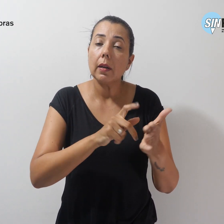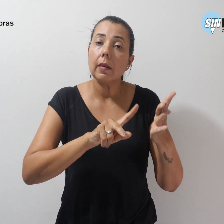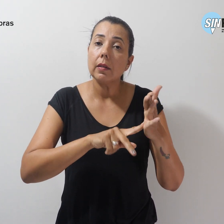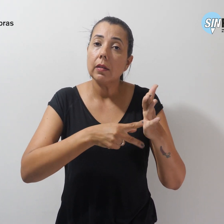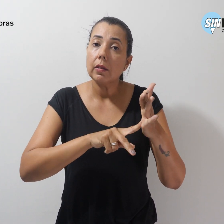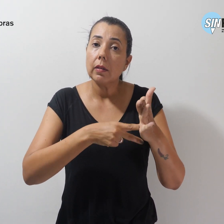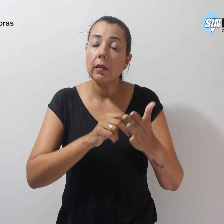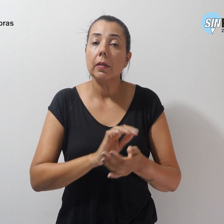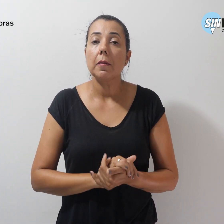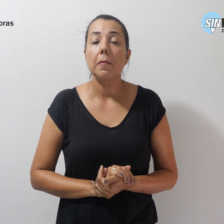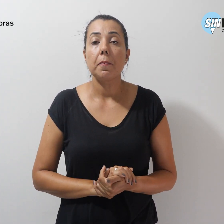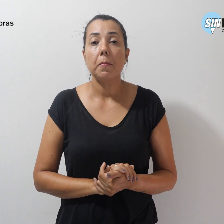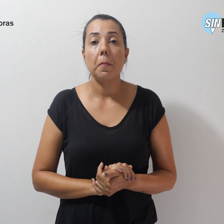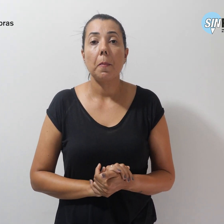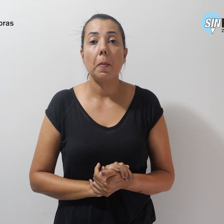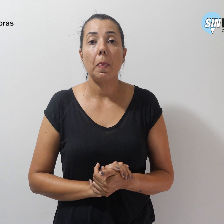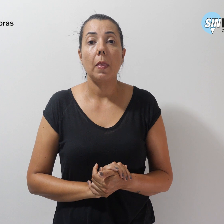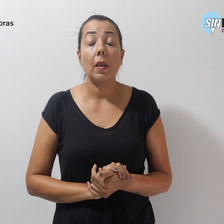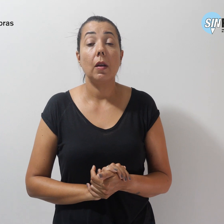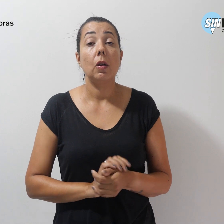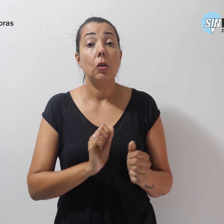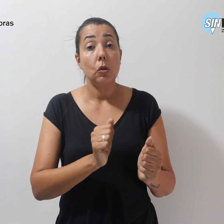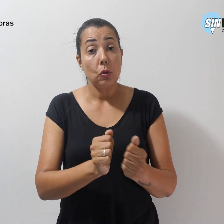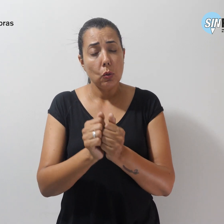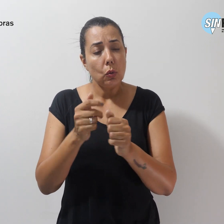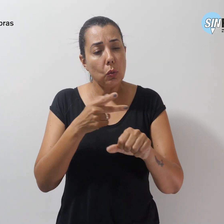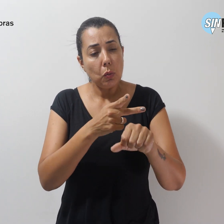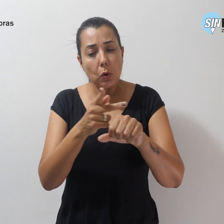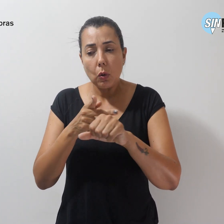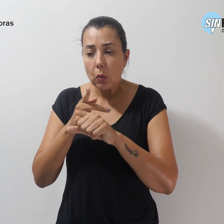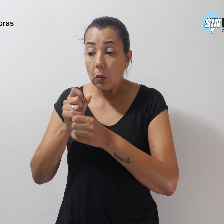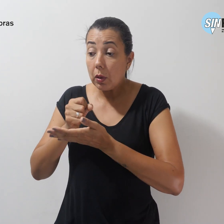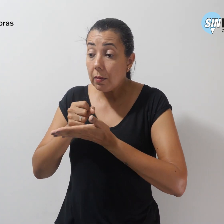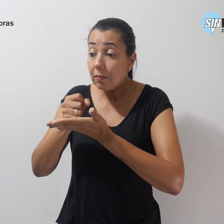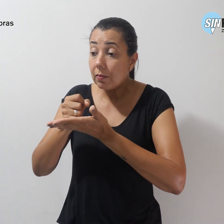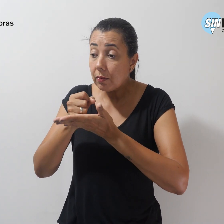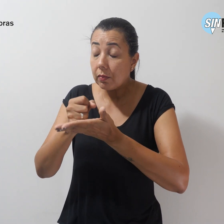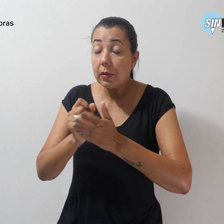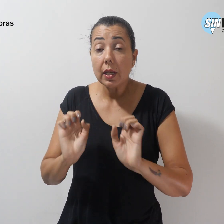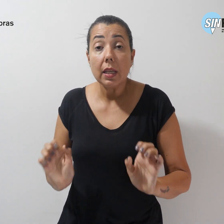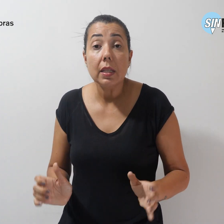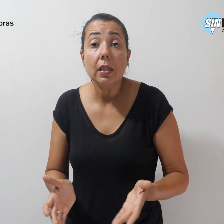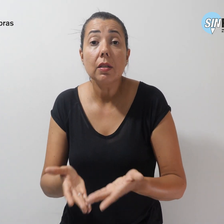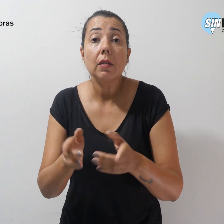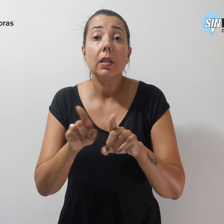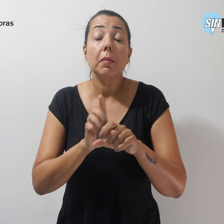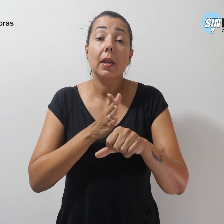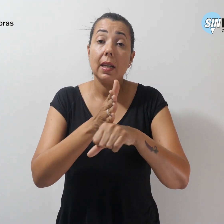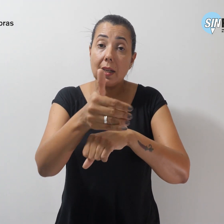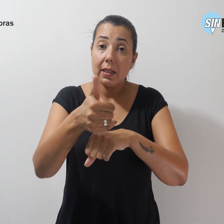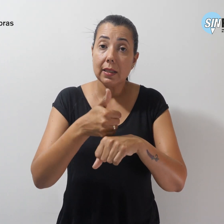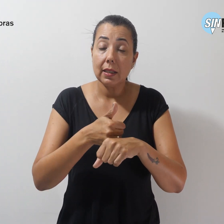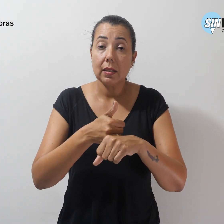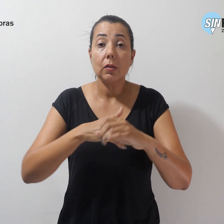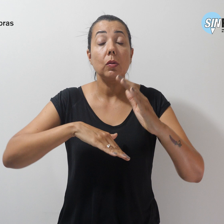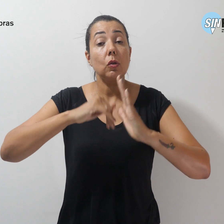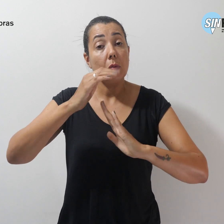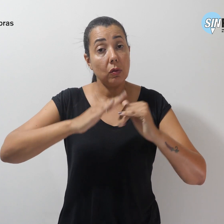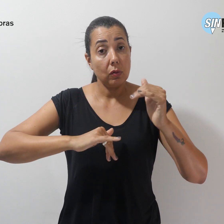A parceria busca a fomentar e a incentivar o acesso da categoria ao cinema